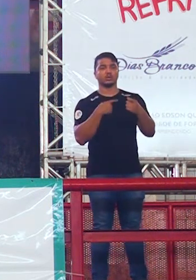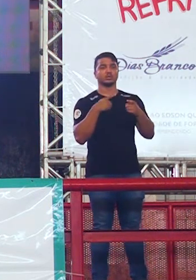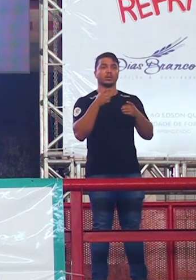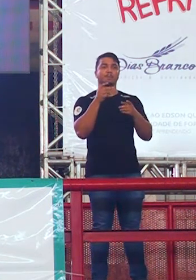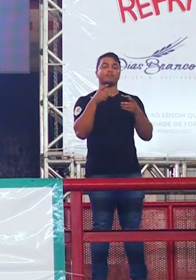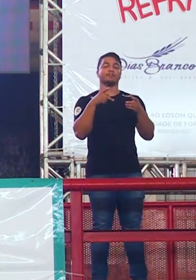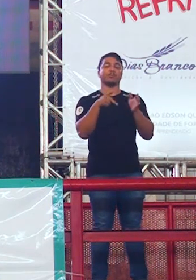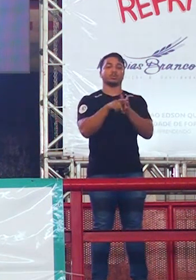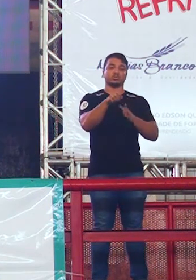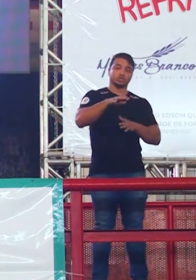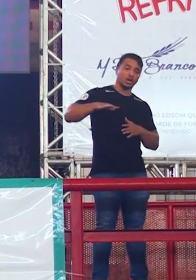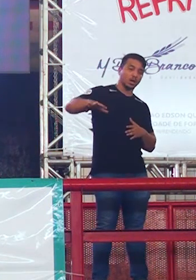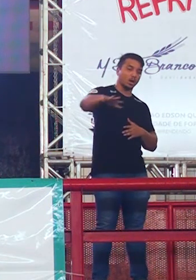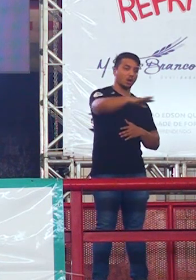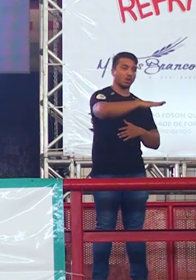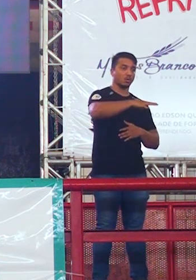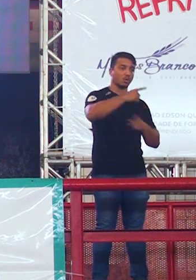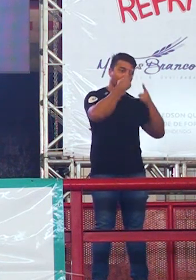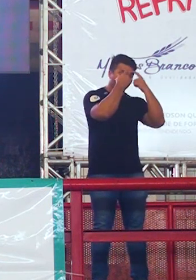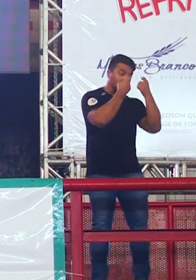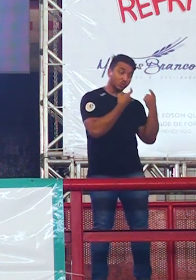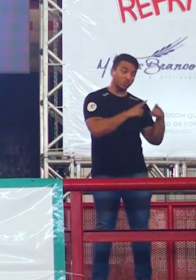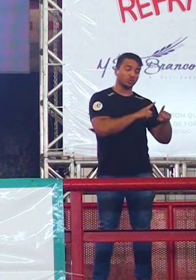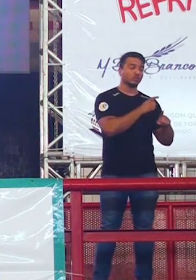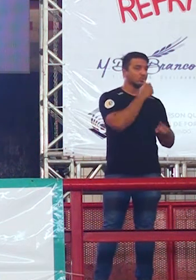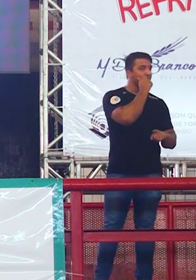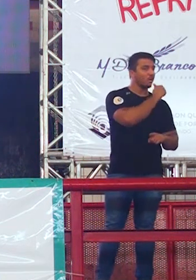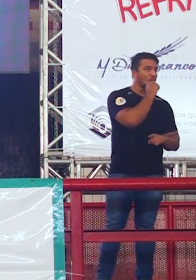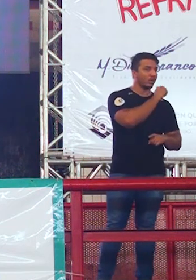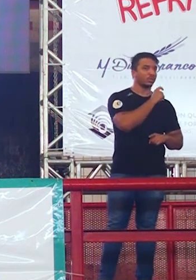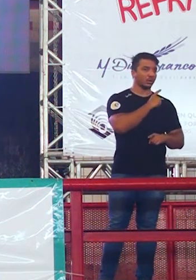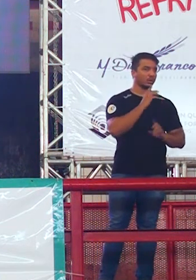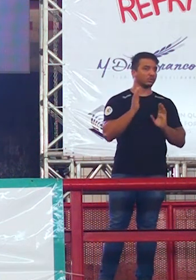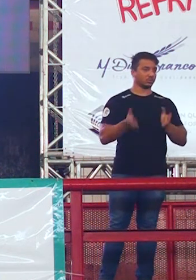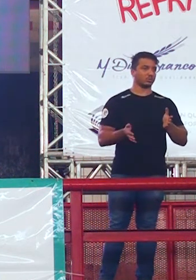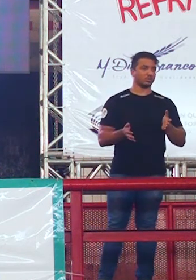geral e já caiu a violência contra a mulher. Beleza?